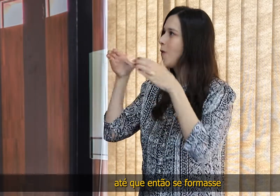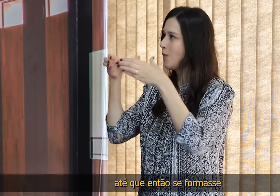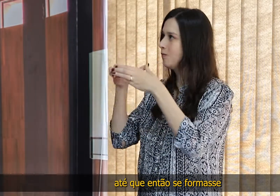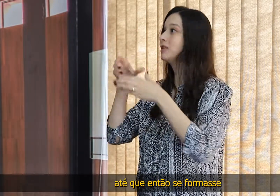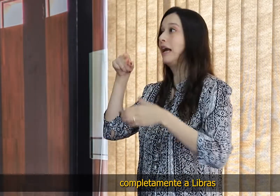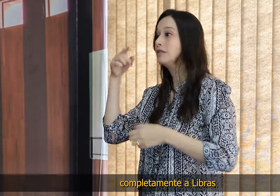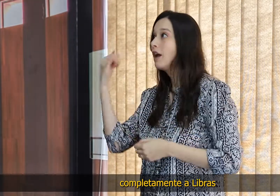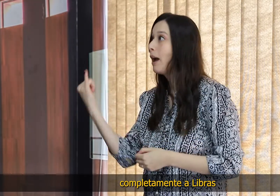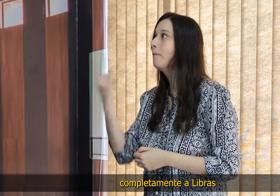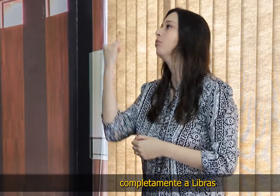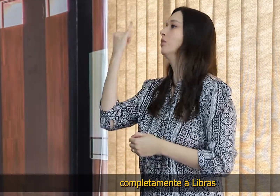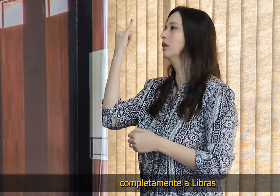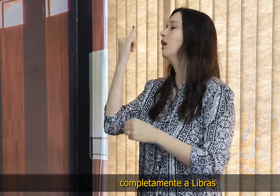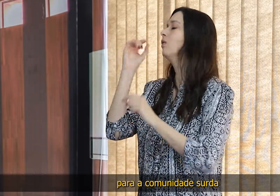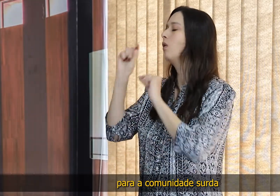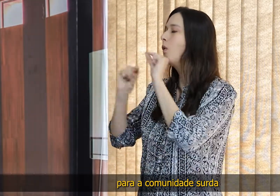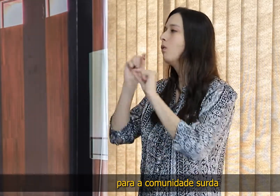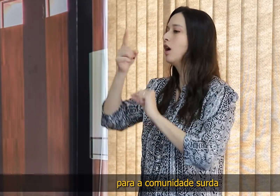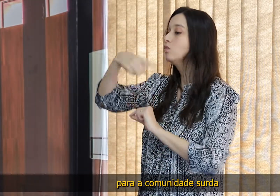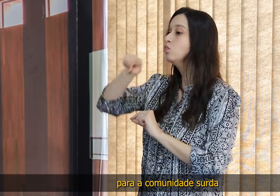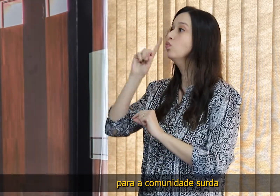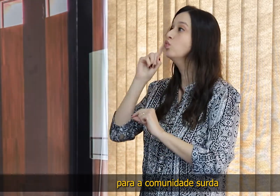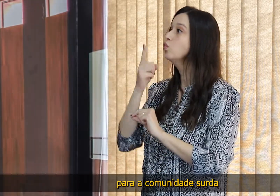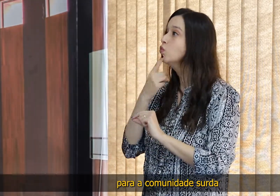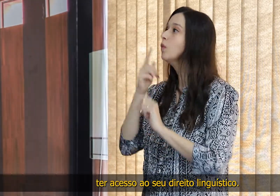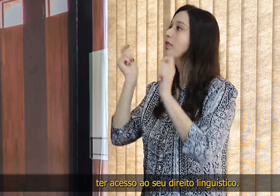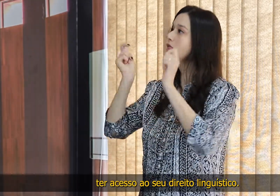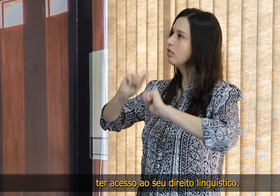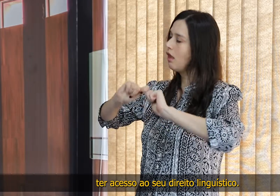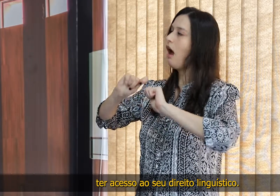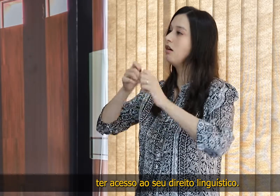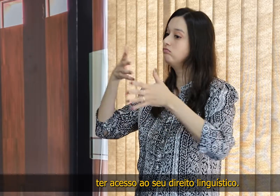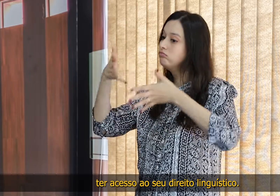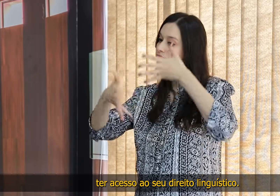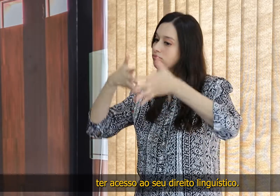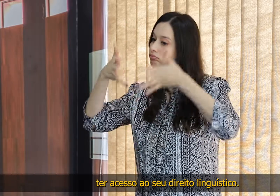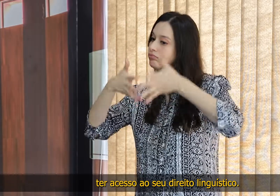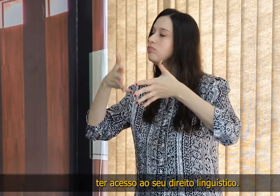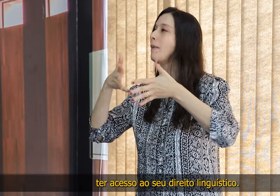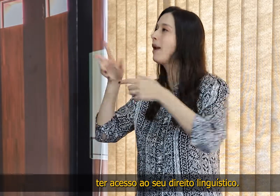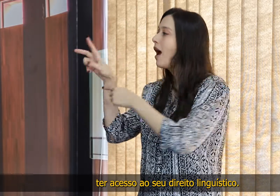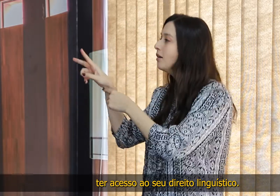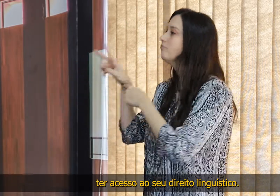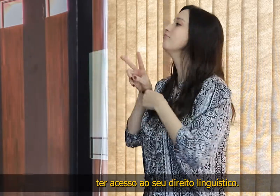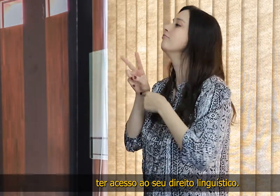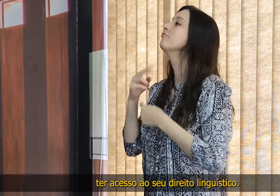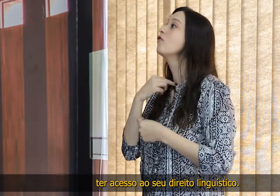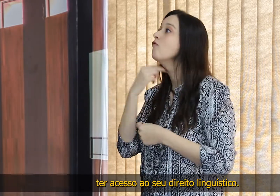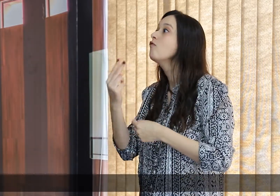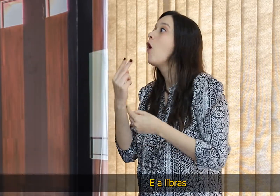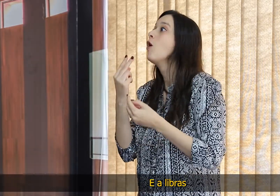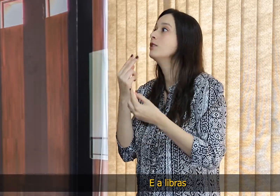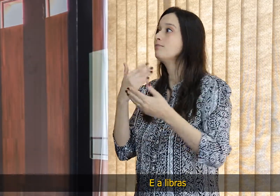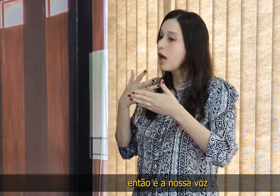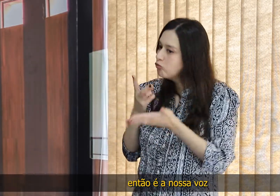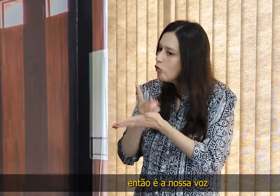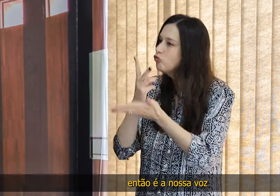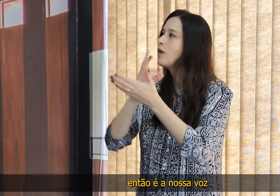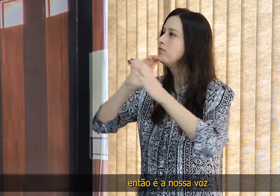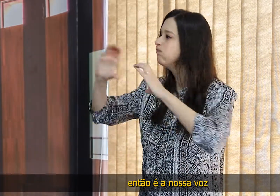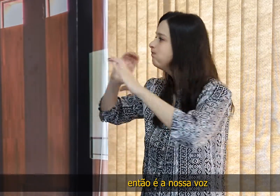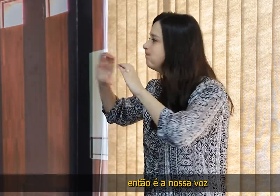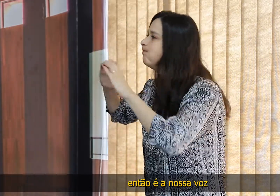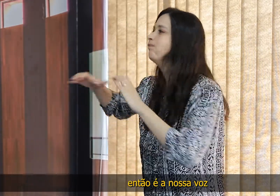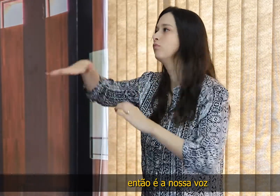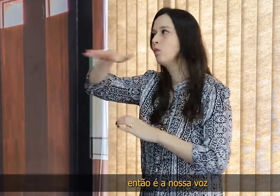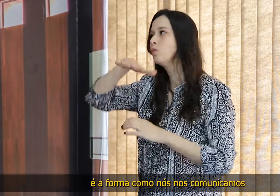então se formasse completamente a Libras para a comunidade surda ter acesso ao seu direito linguístico. E a Libras, então, é